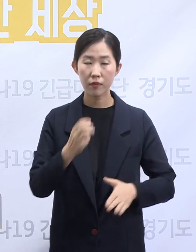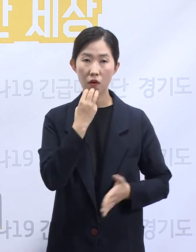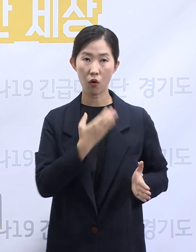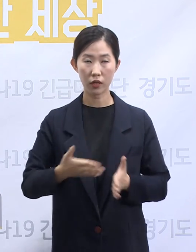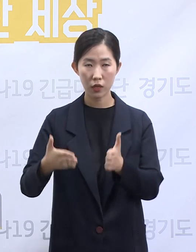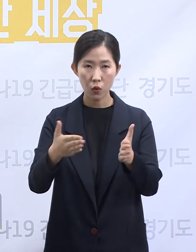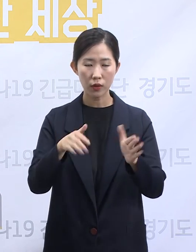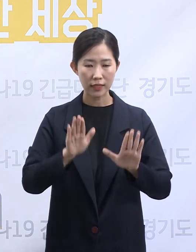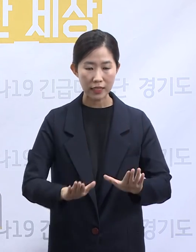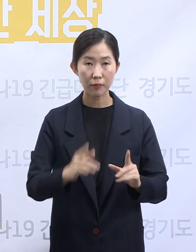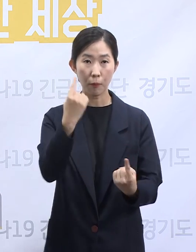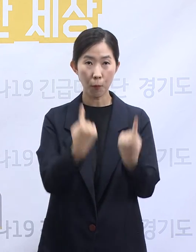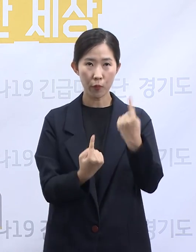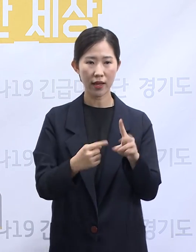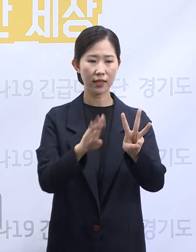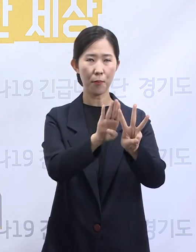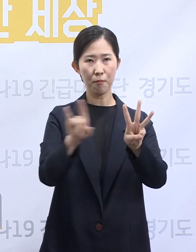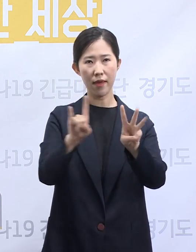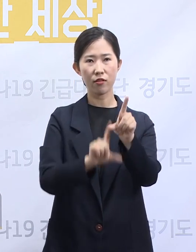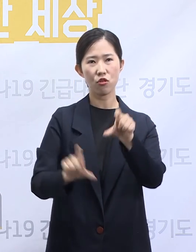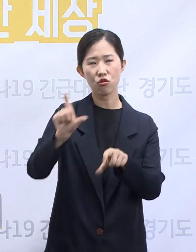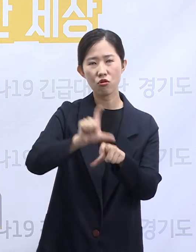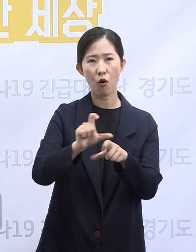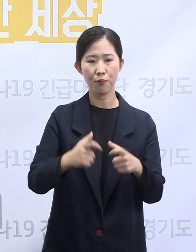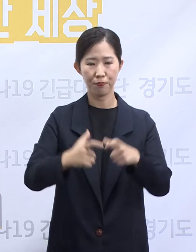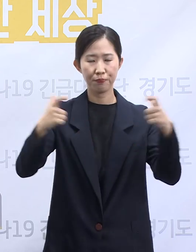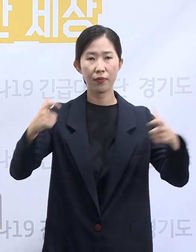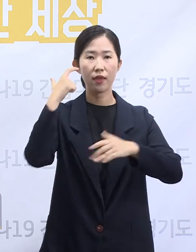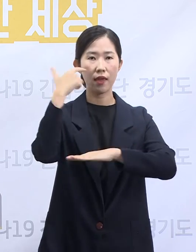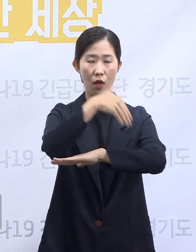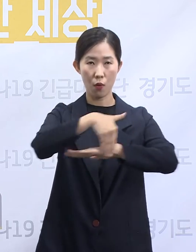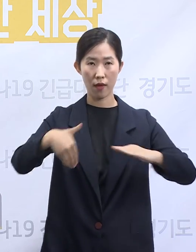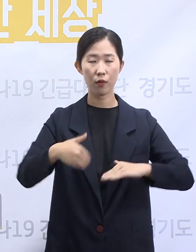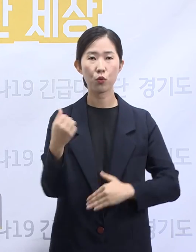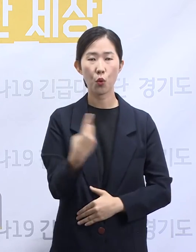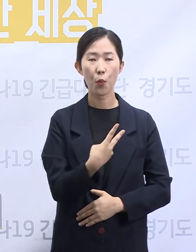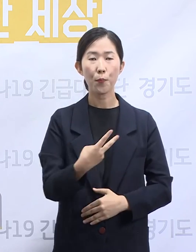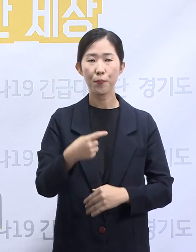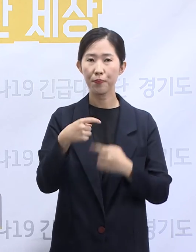확보하는 것을 목표로 하고 민관 협력형 태스크포스를 구성 중입니다.